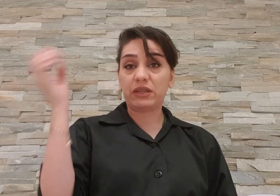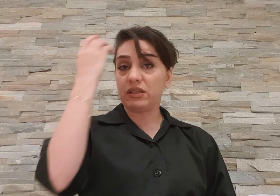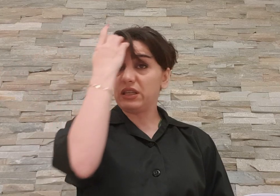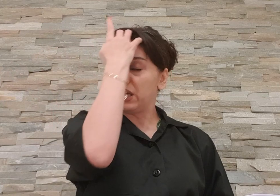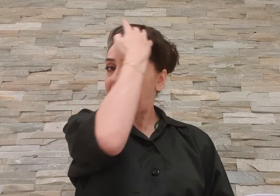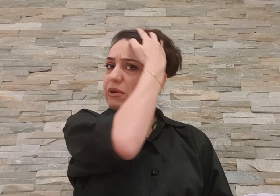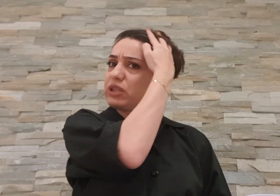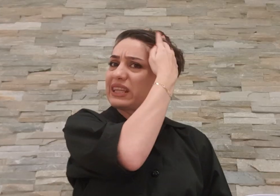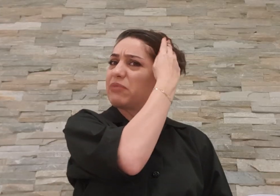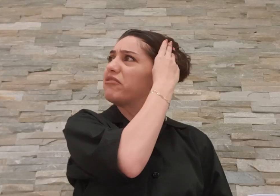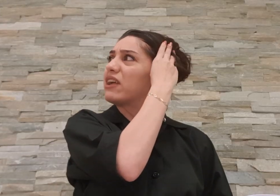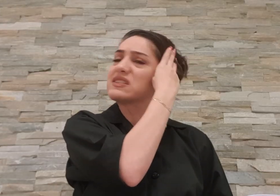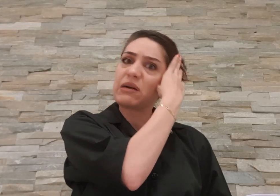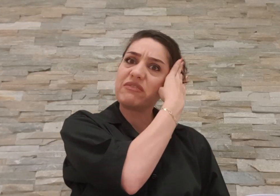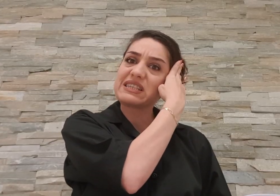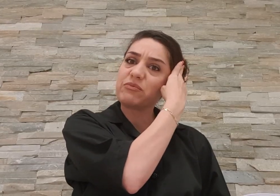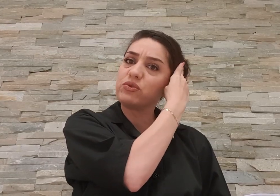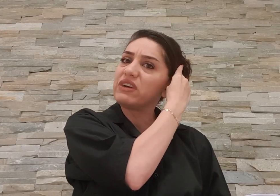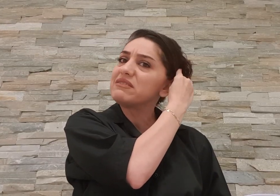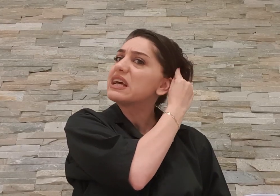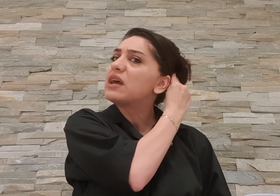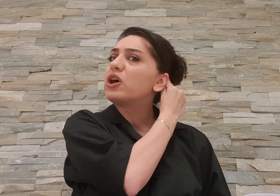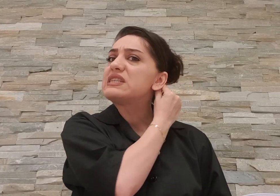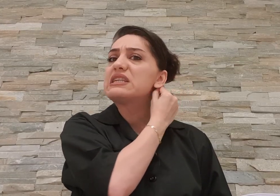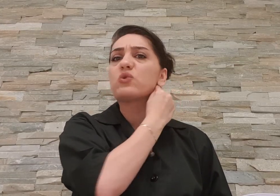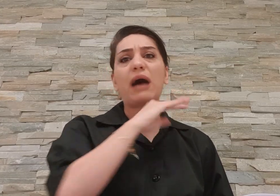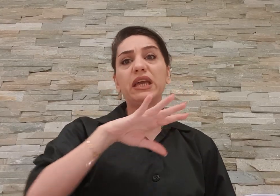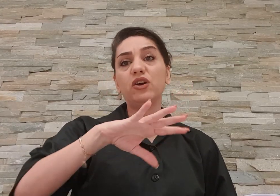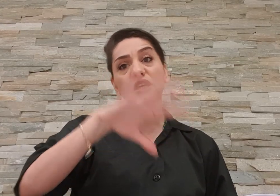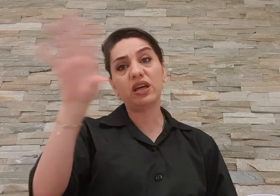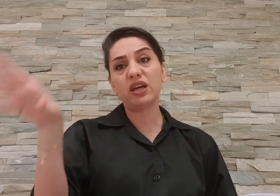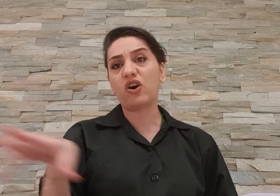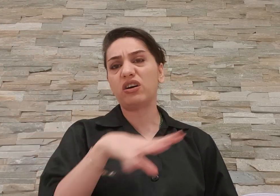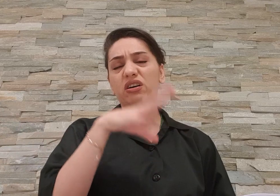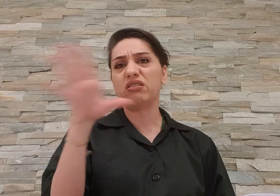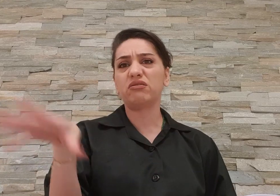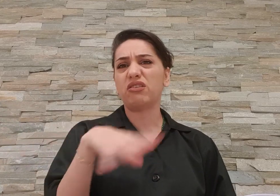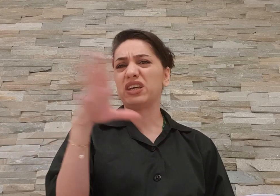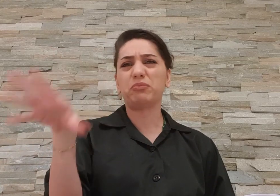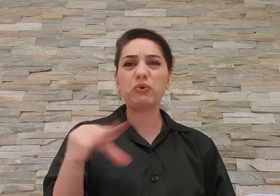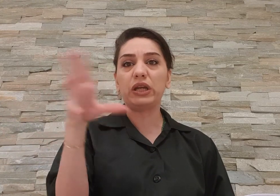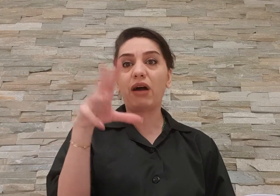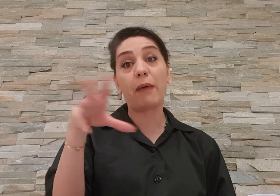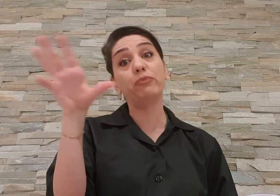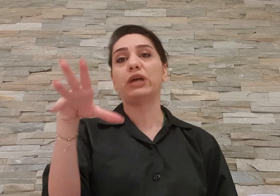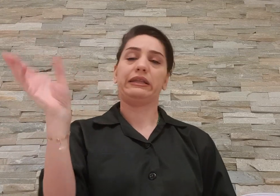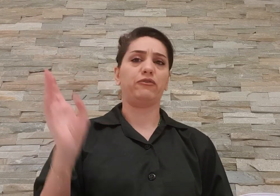میدادی دیگه همه بودن یعنی که فرانسا همون وسط بود ولی مثلا ایم آی سیکس و همه اینا دیگه کاغبه و اینا همه بودن دیگه